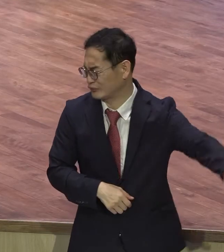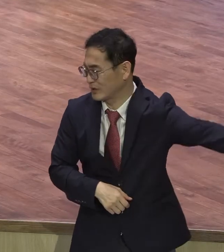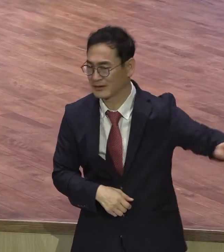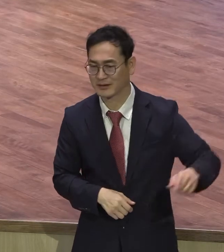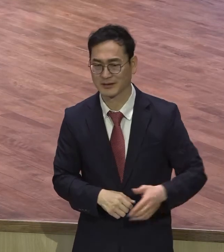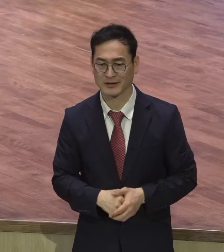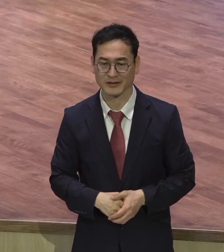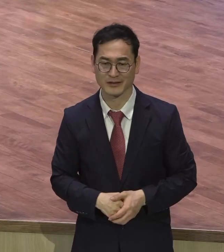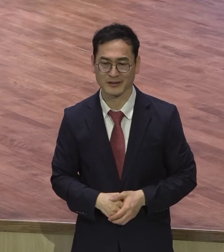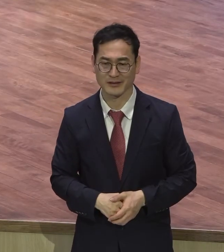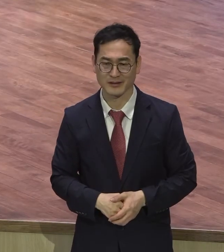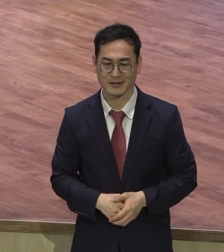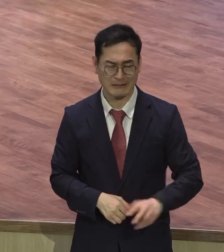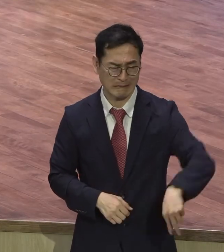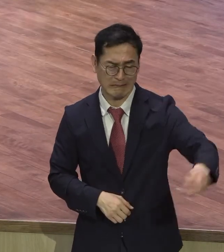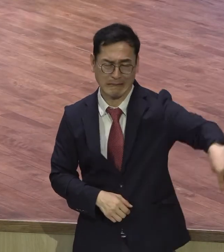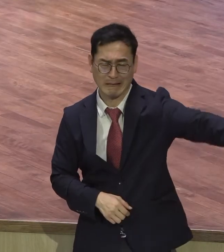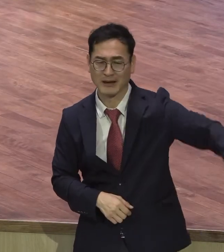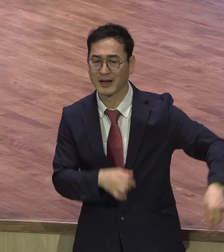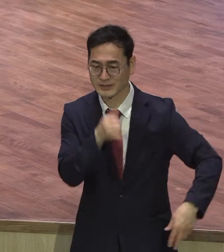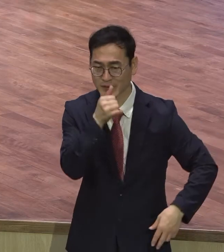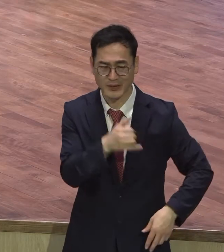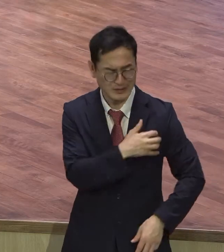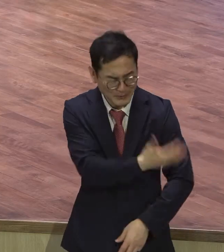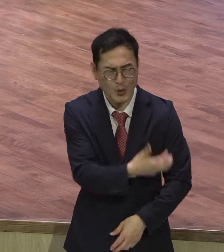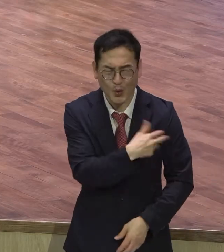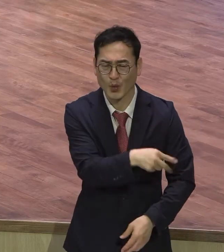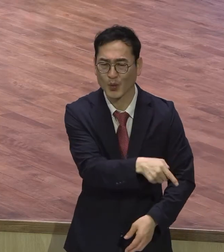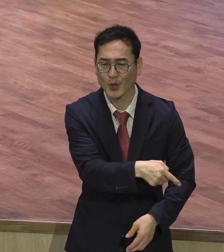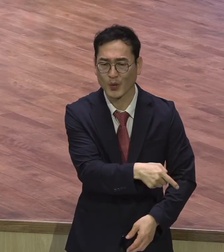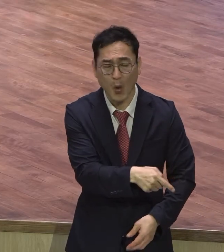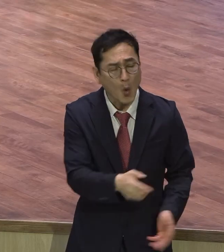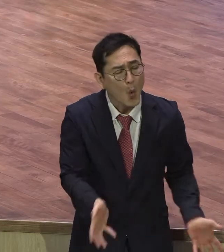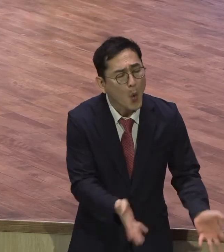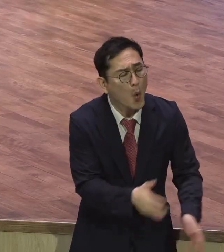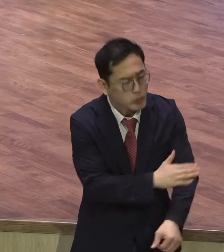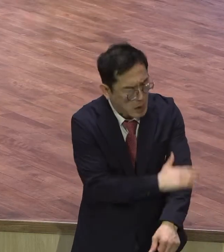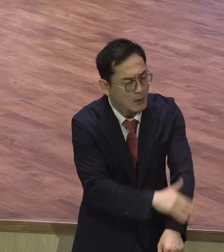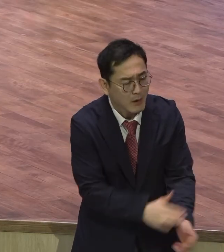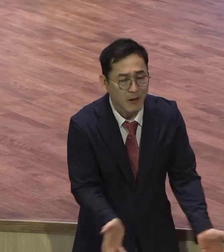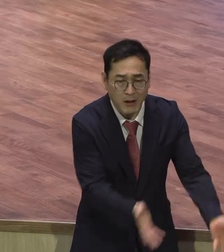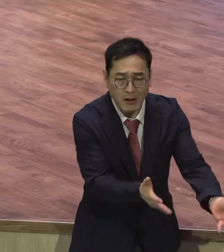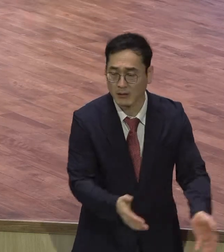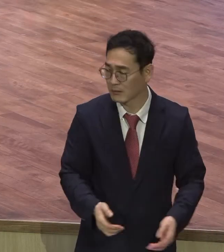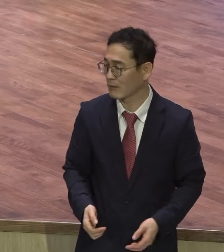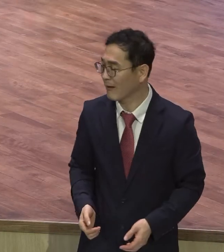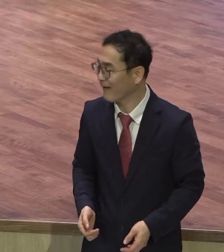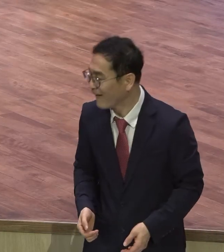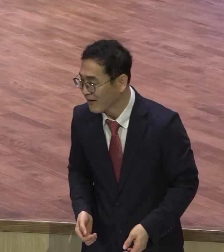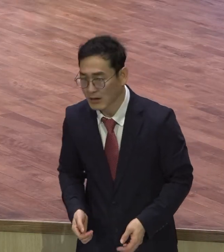하나님께 헝검하니까 이것 조절 그러니까 무기력 완전히 당해가지고